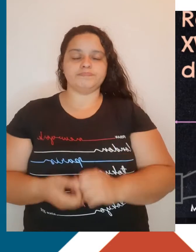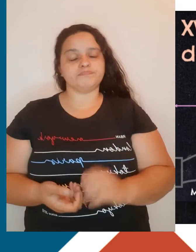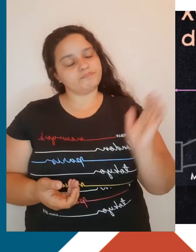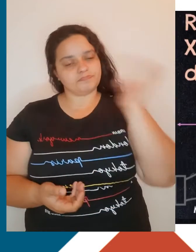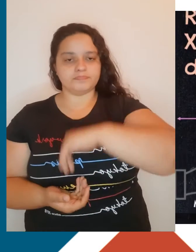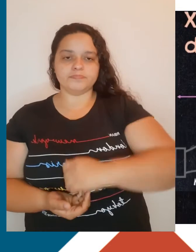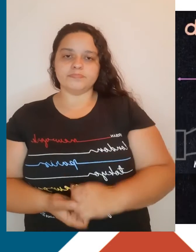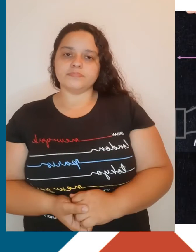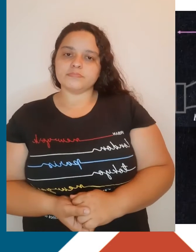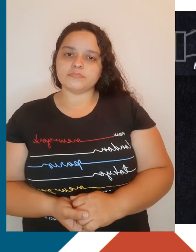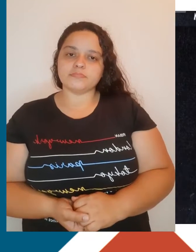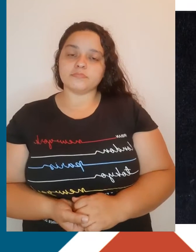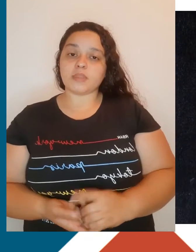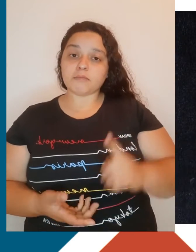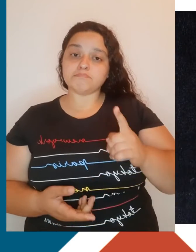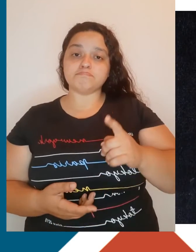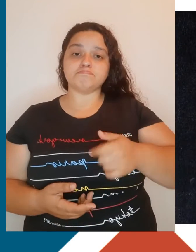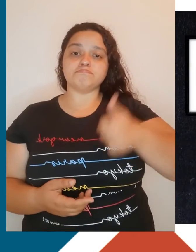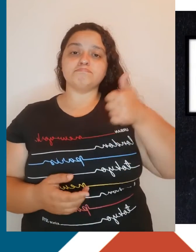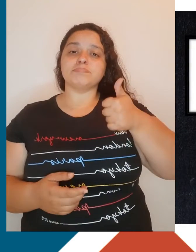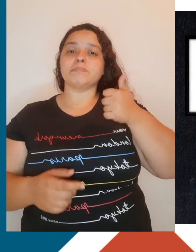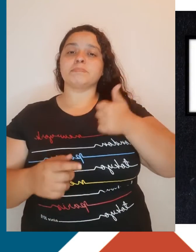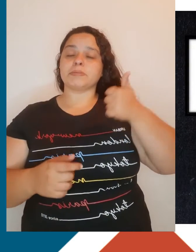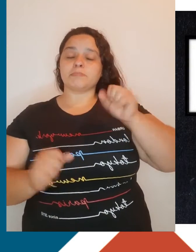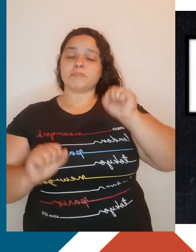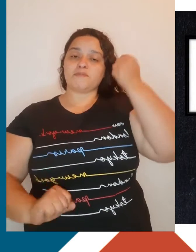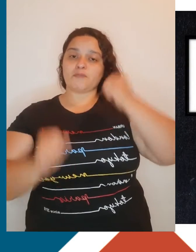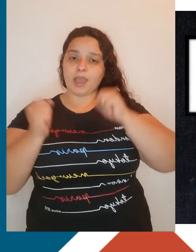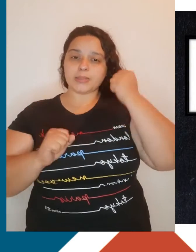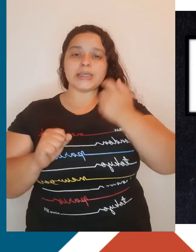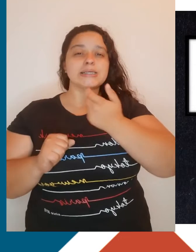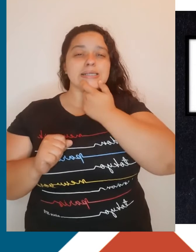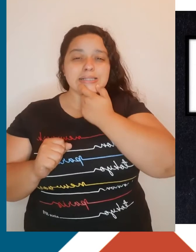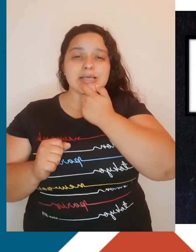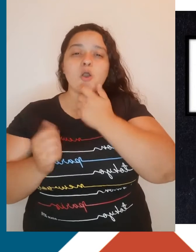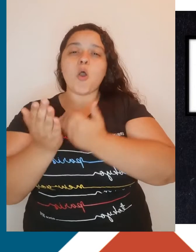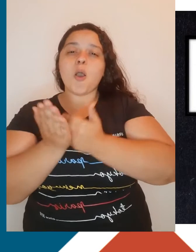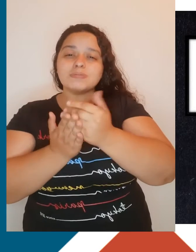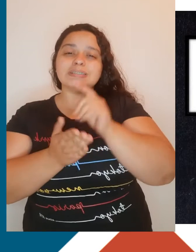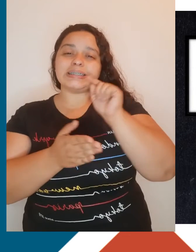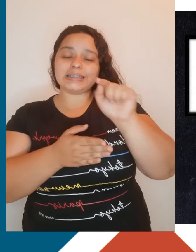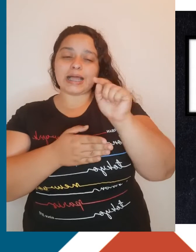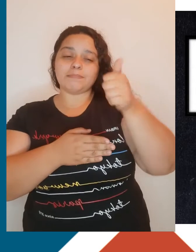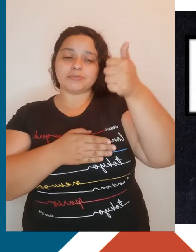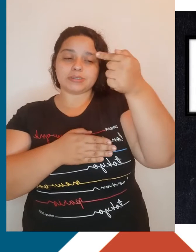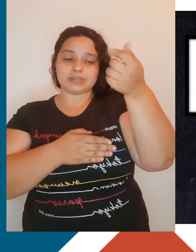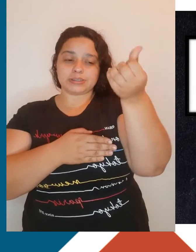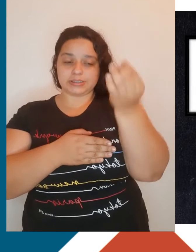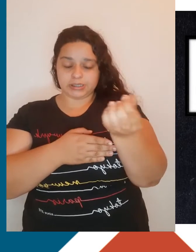As primeiras fábricas surgiram na Inglaterra por volta de 1760 e até o fim do